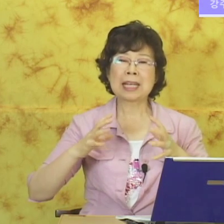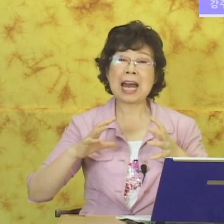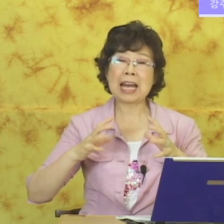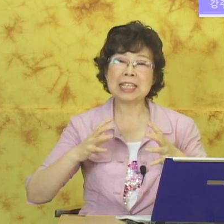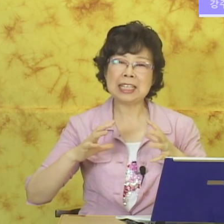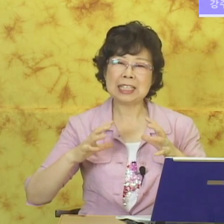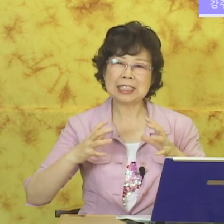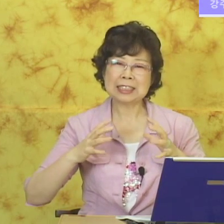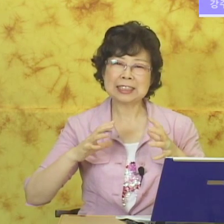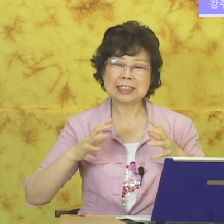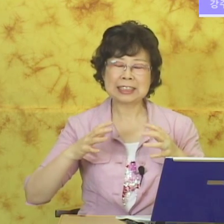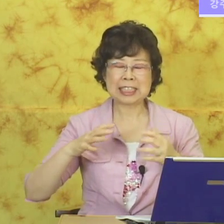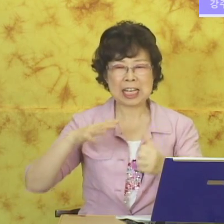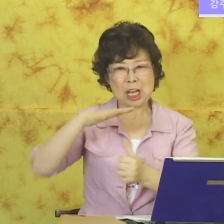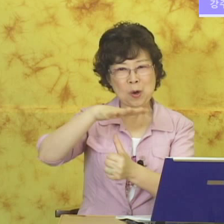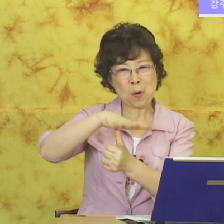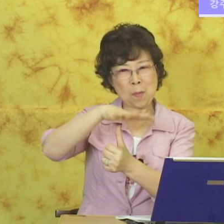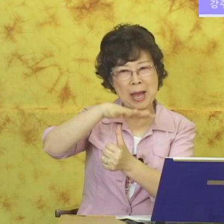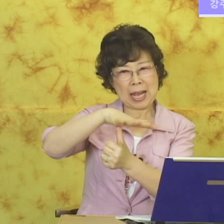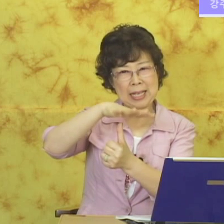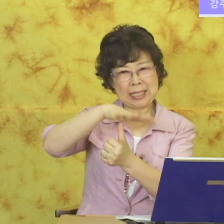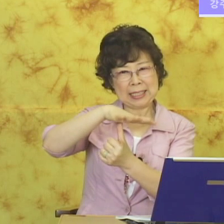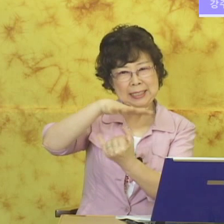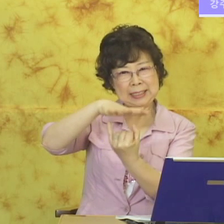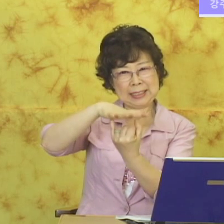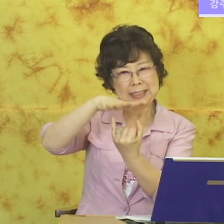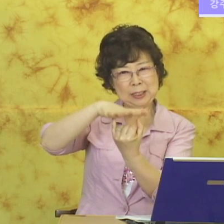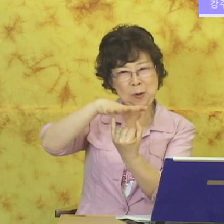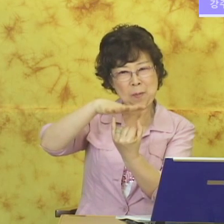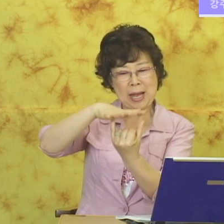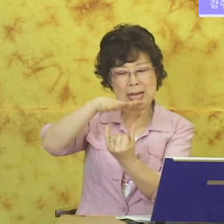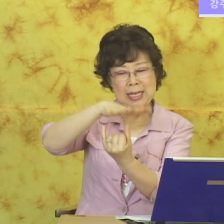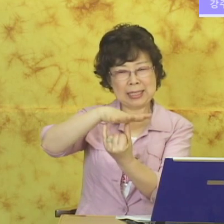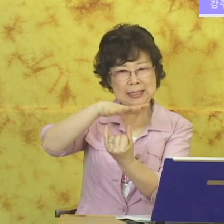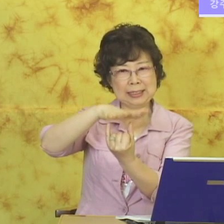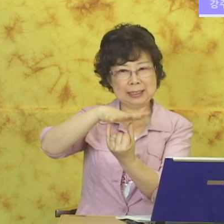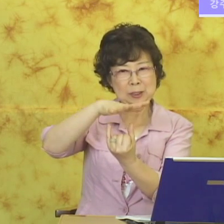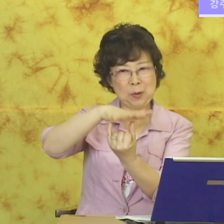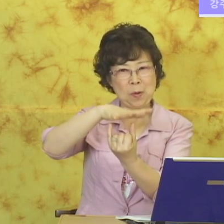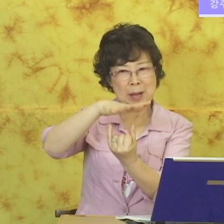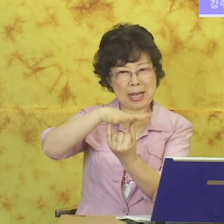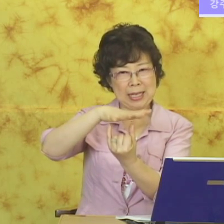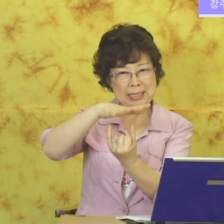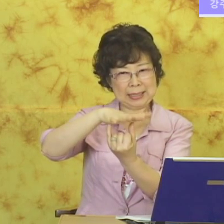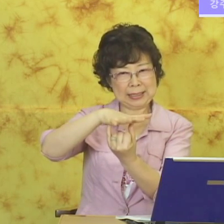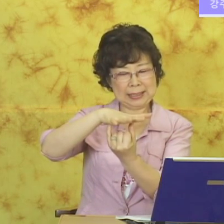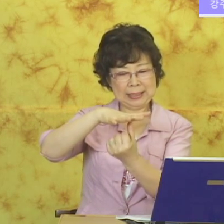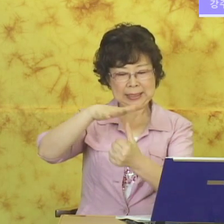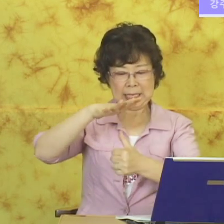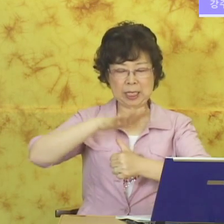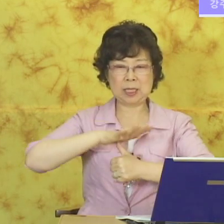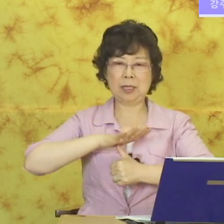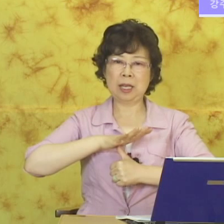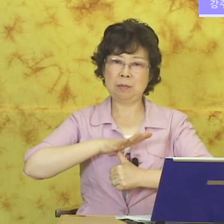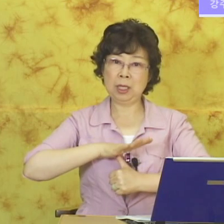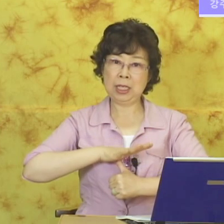아기. 꼬마. 꼬마. 꼬마. 자 여기서 이렇게 하면